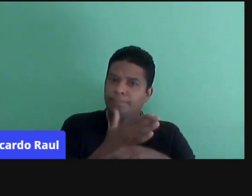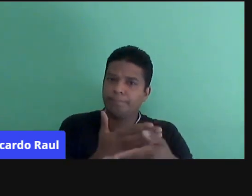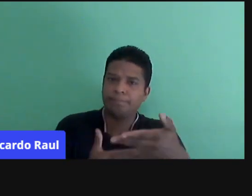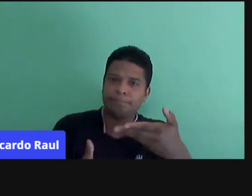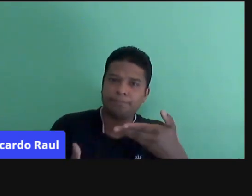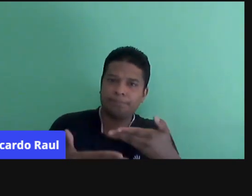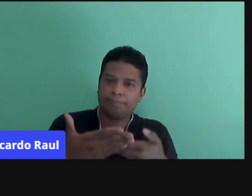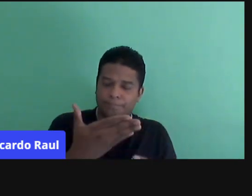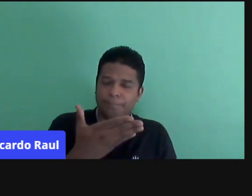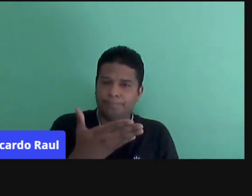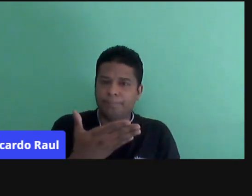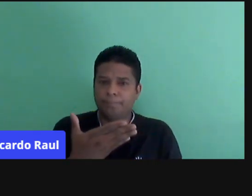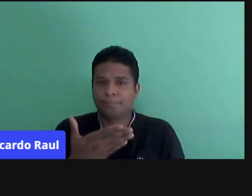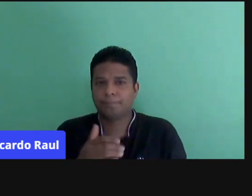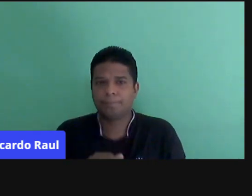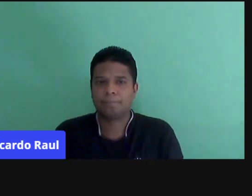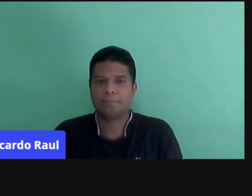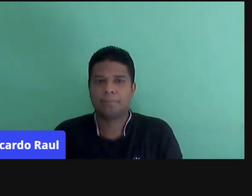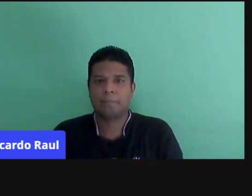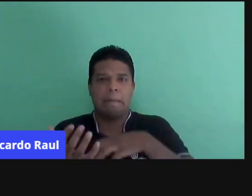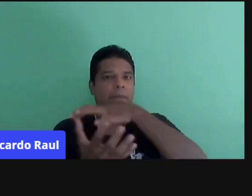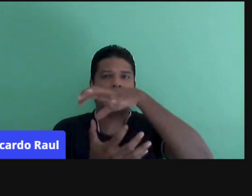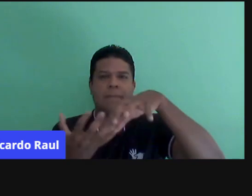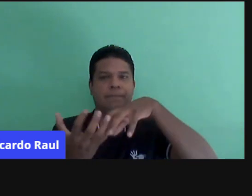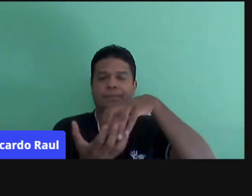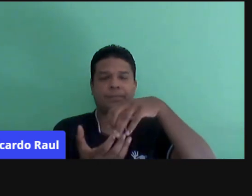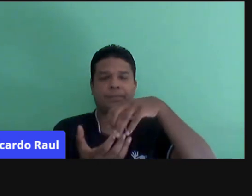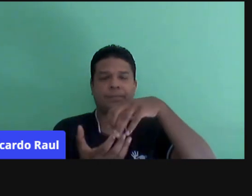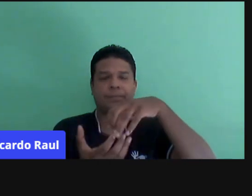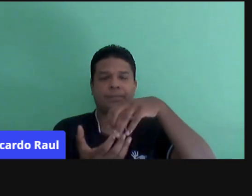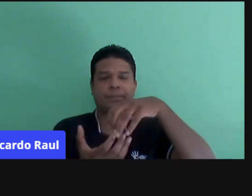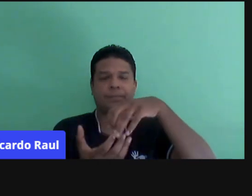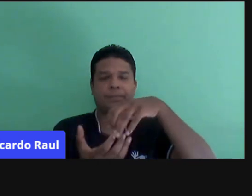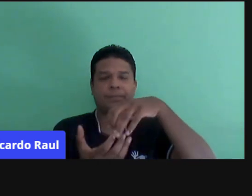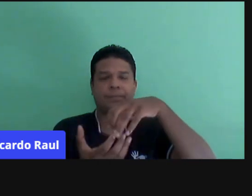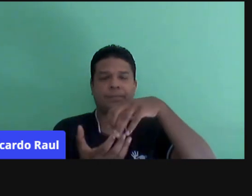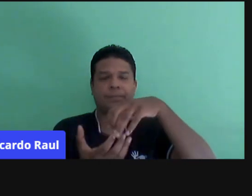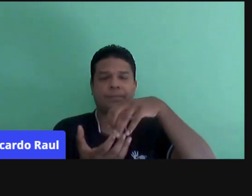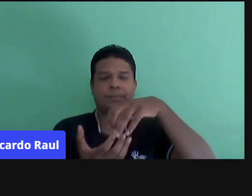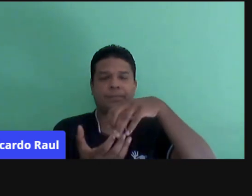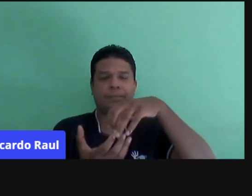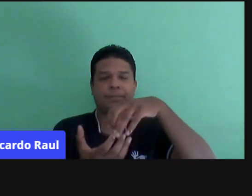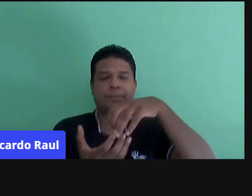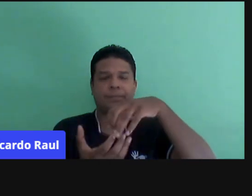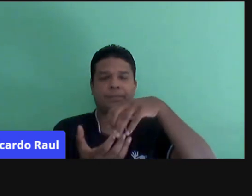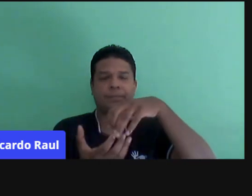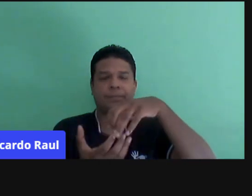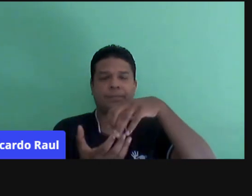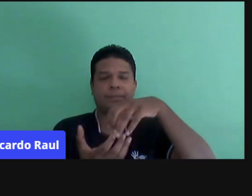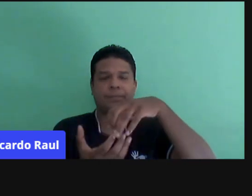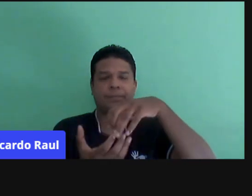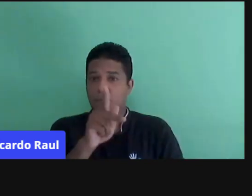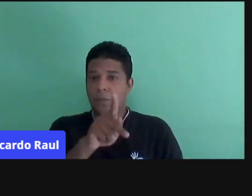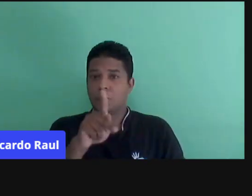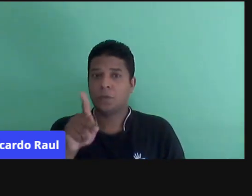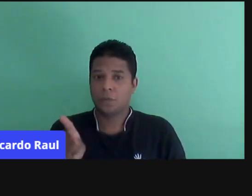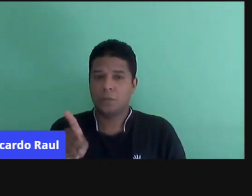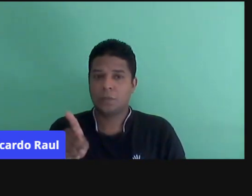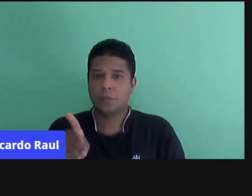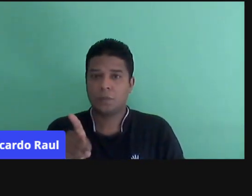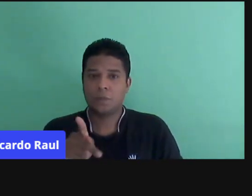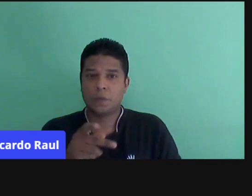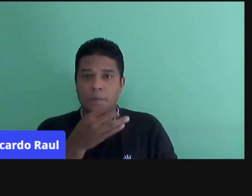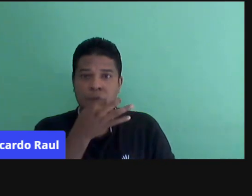é que não significa bagunça, não significa dispersão, mas uma conversa direcionada. Então, esse professor, ele vai propor